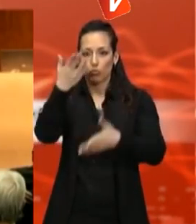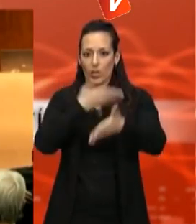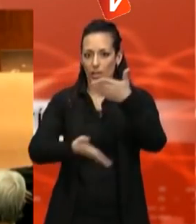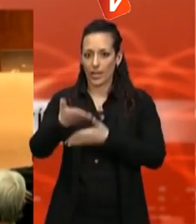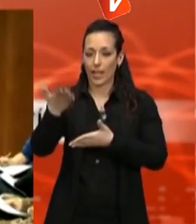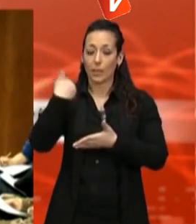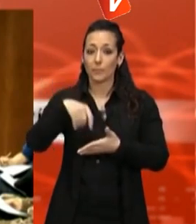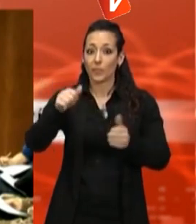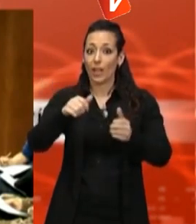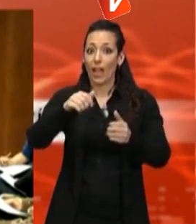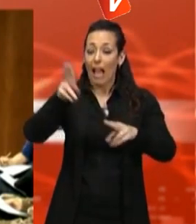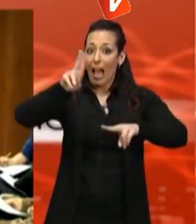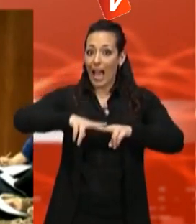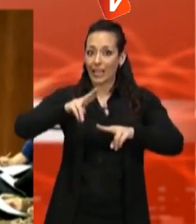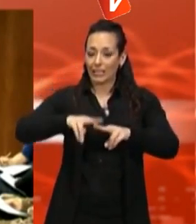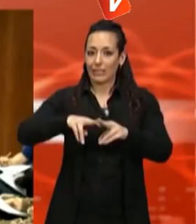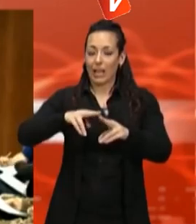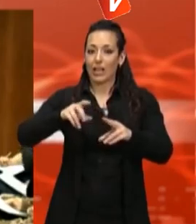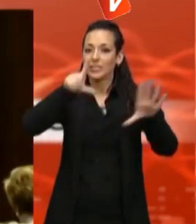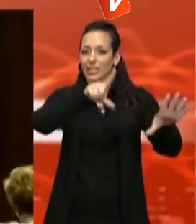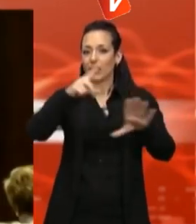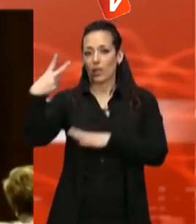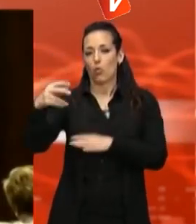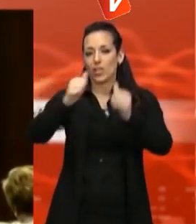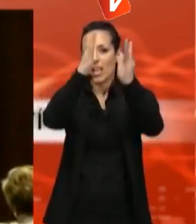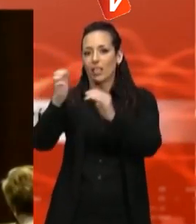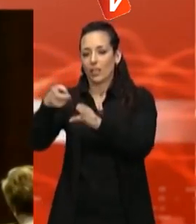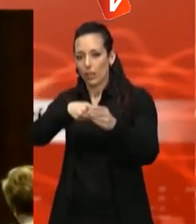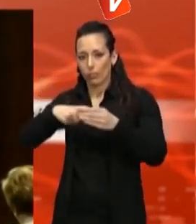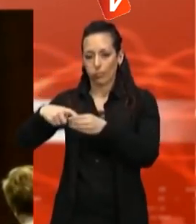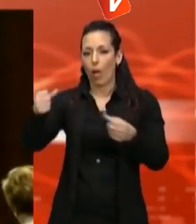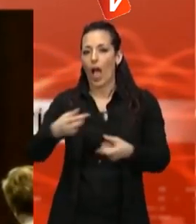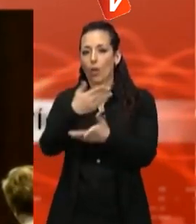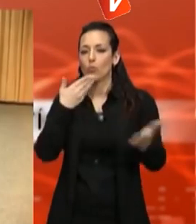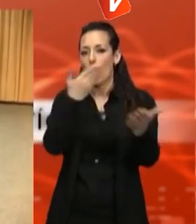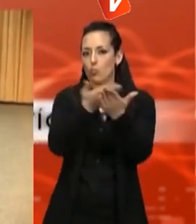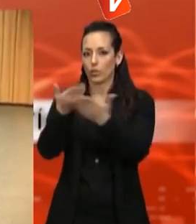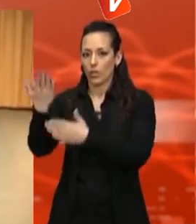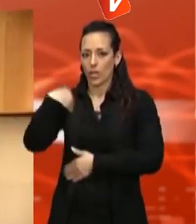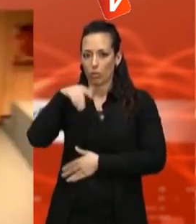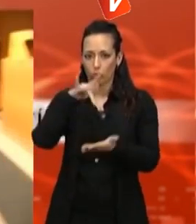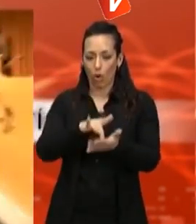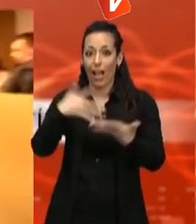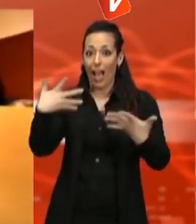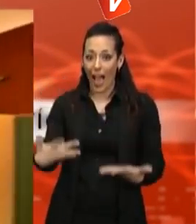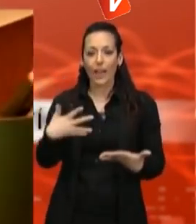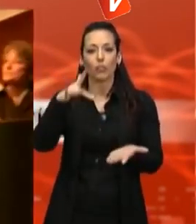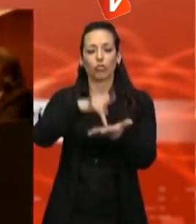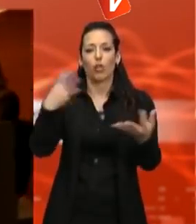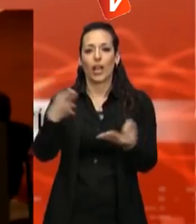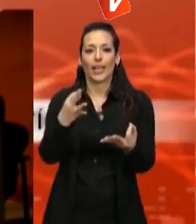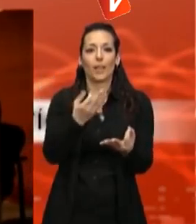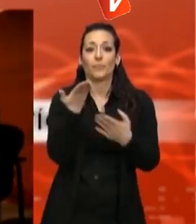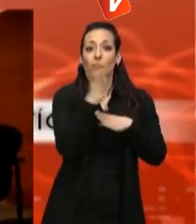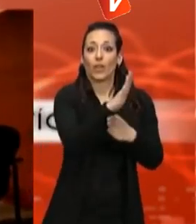72 entitats que ja han fet algunes aportacions. A partir d'ara recolliran els sugeriments d'entitats i ciutadans i el maig es reunirà el comitè de